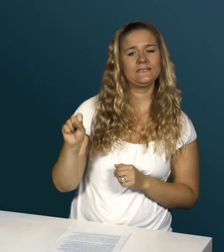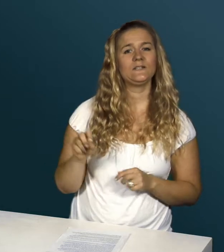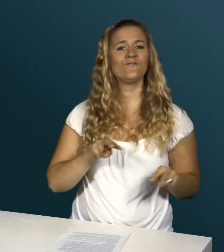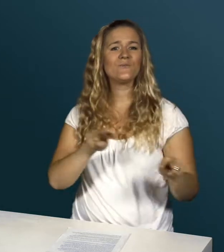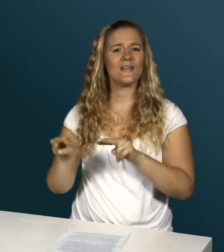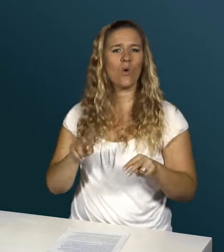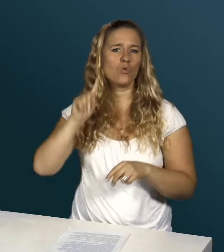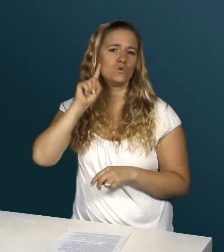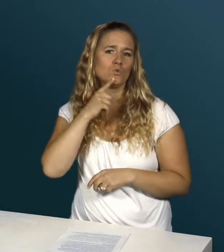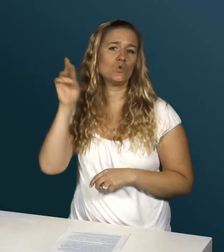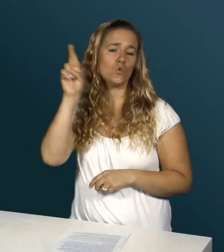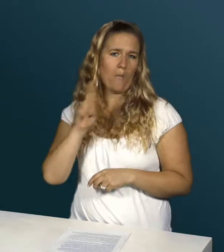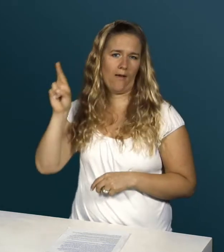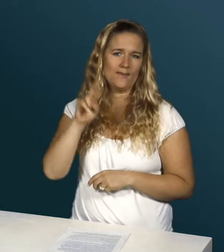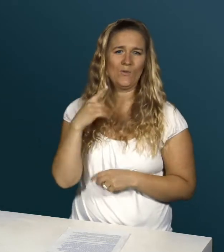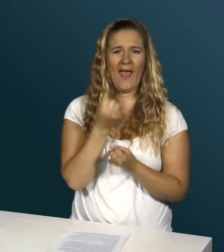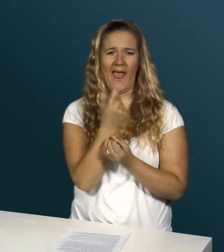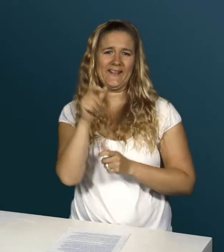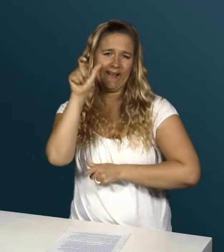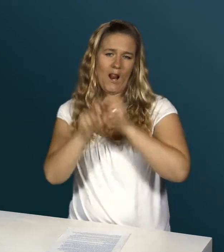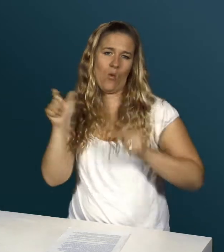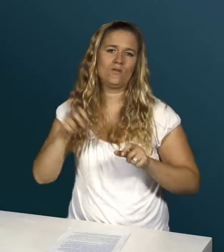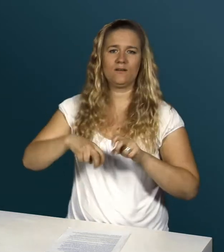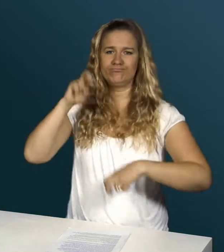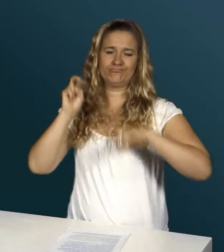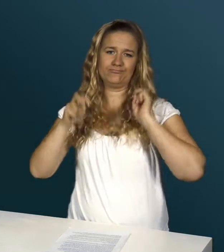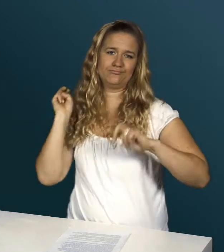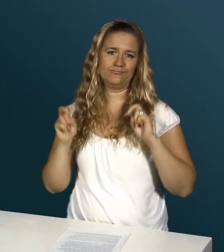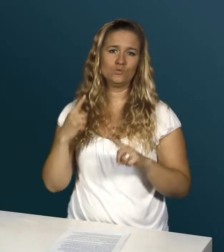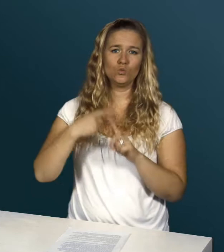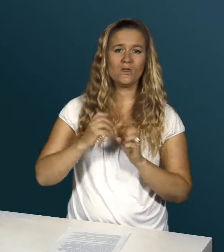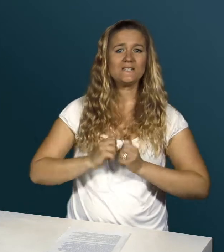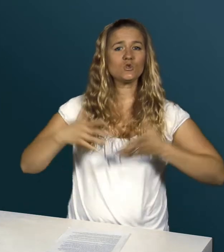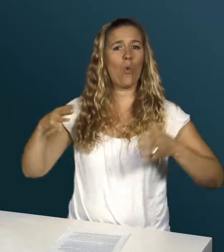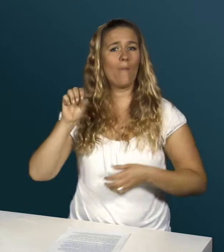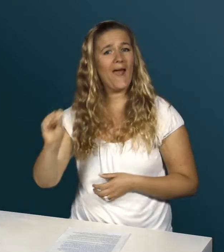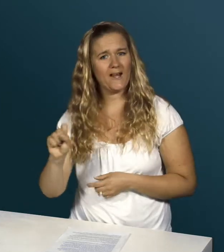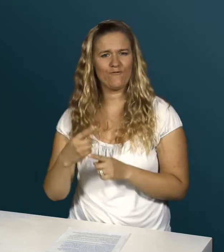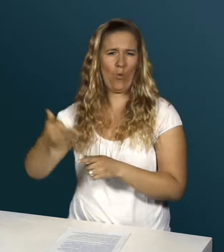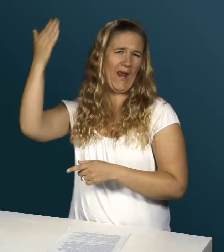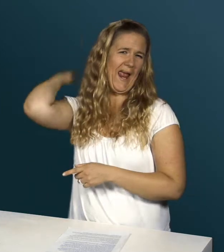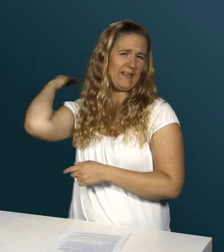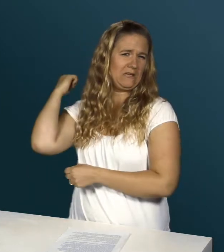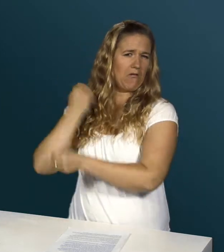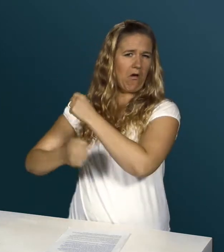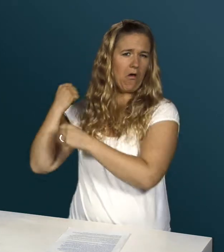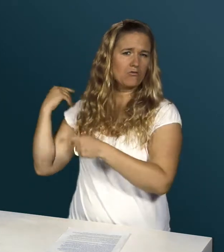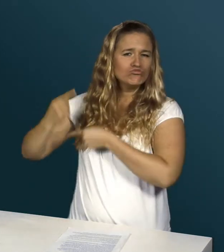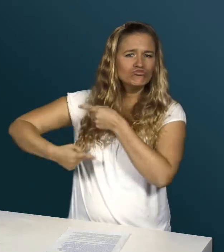sie VSR, Videos sur Romand, da sind einige Leute ausgetreten. Noch früher hieß sie Zoom